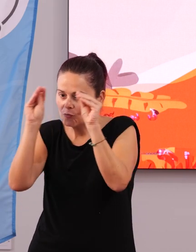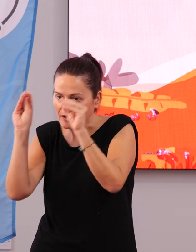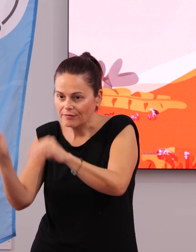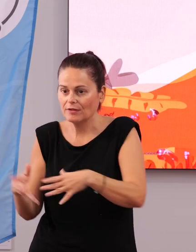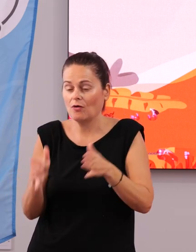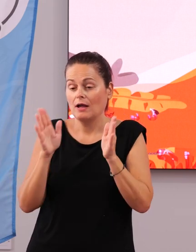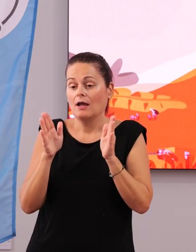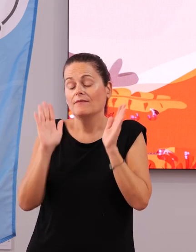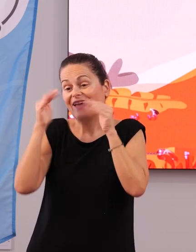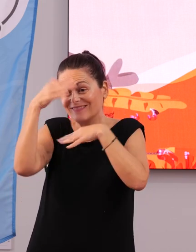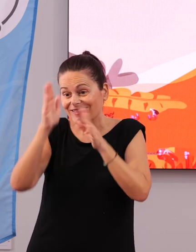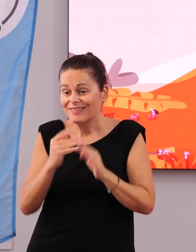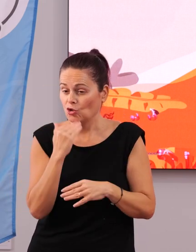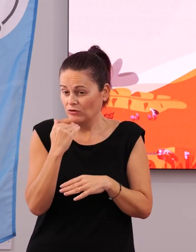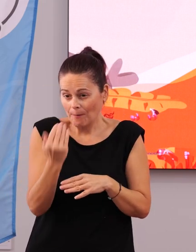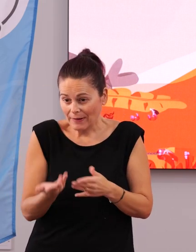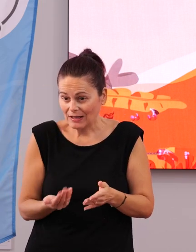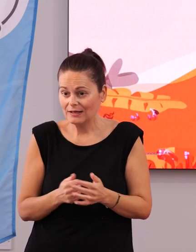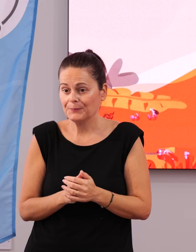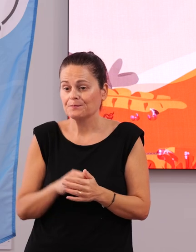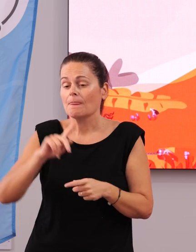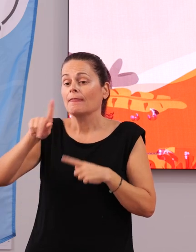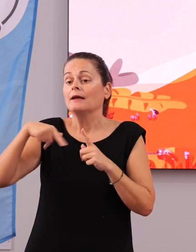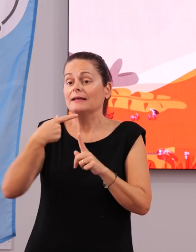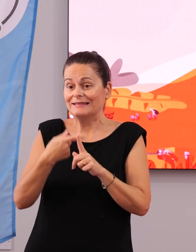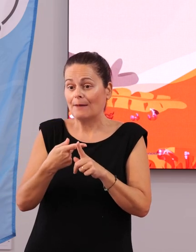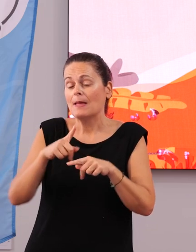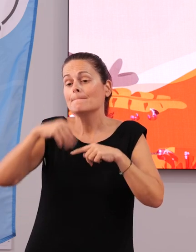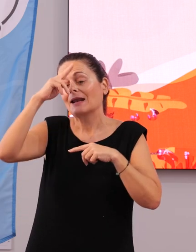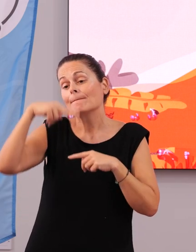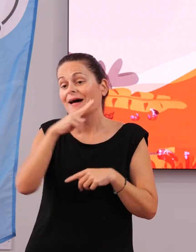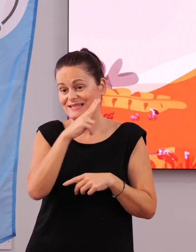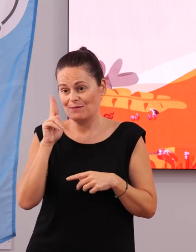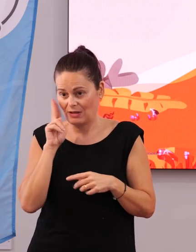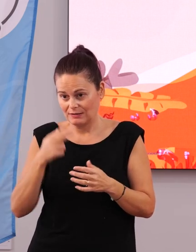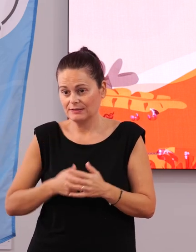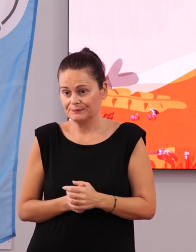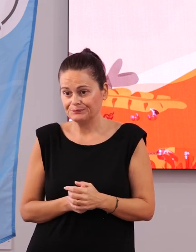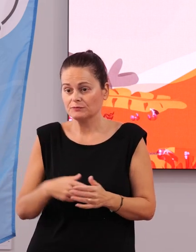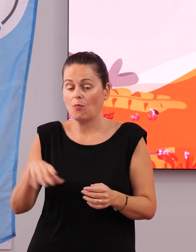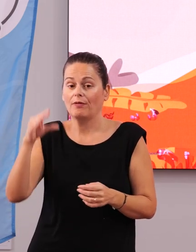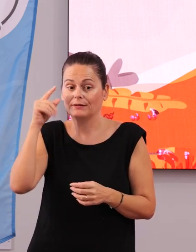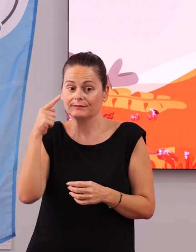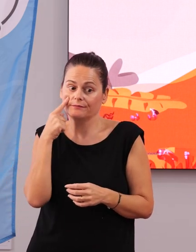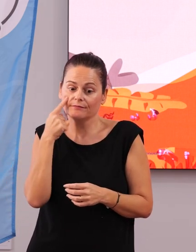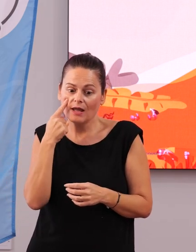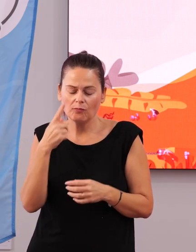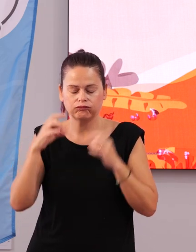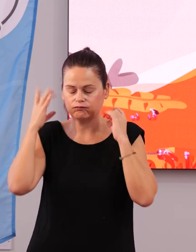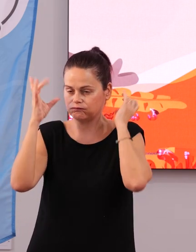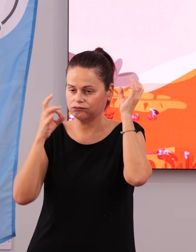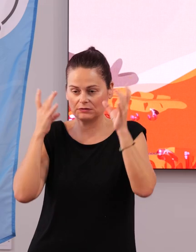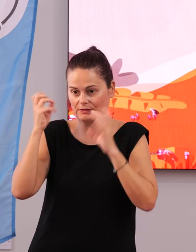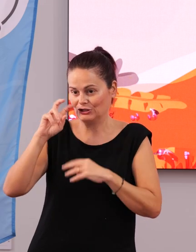de atención temprana y también servicios para los padres. Como se puede observar, son muchas las actividades